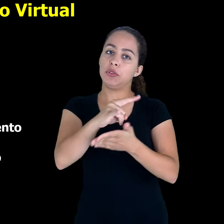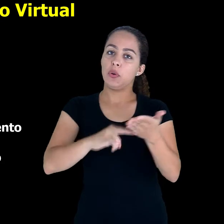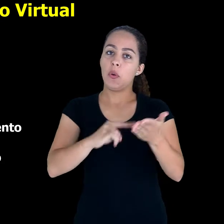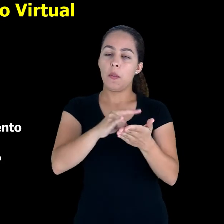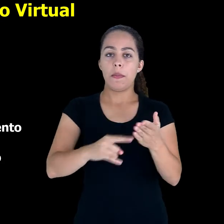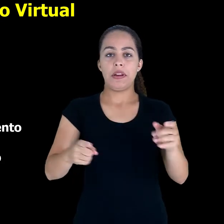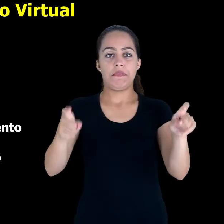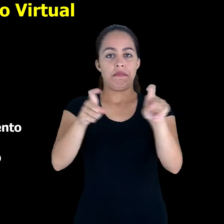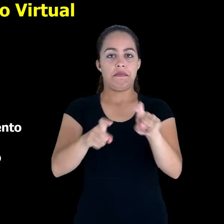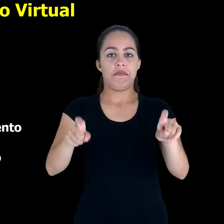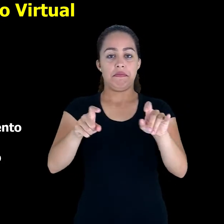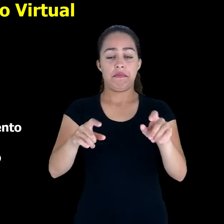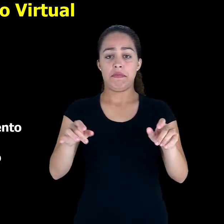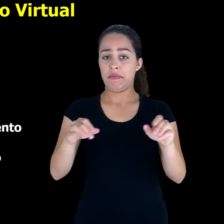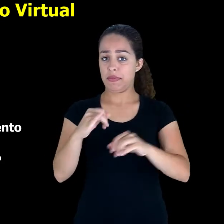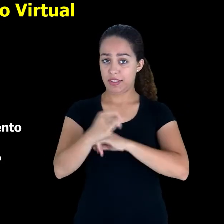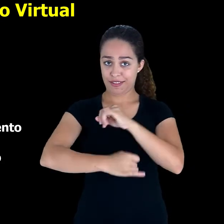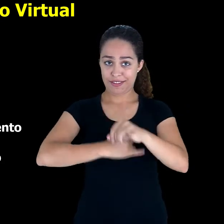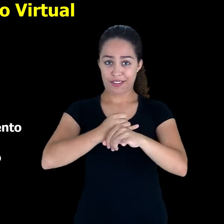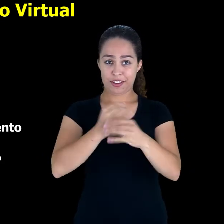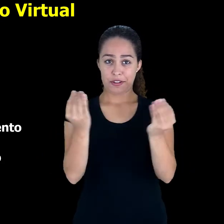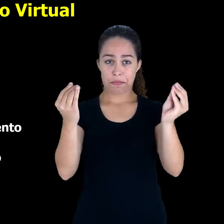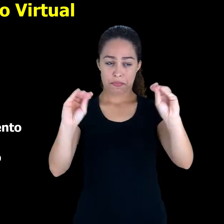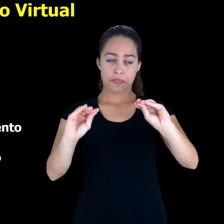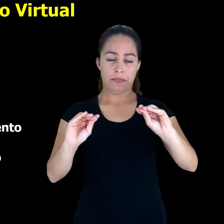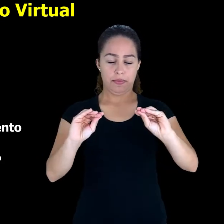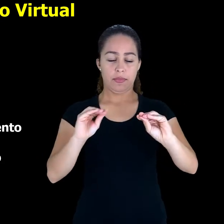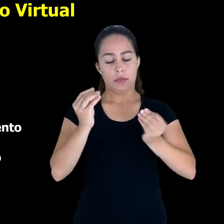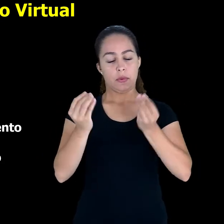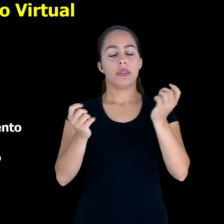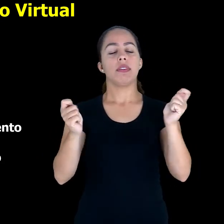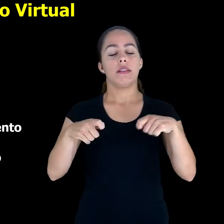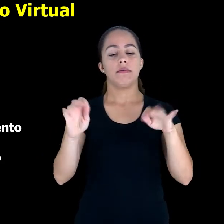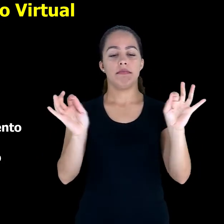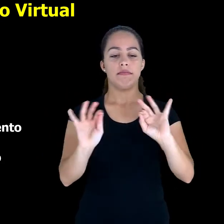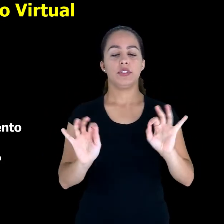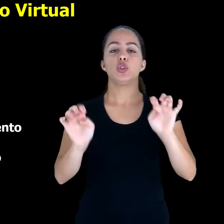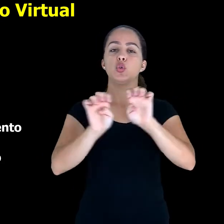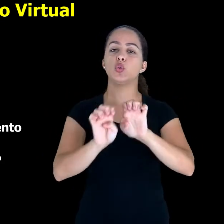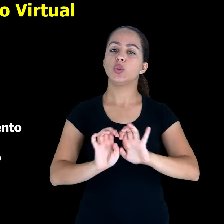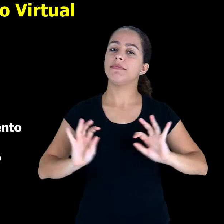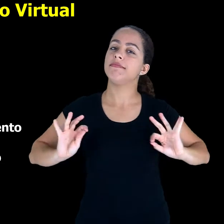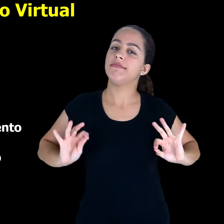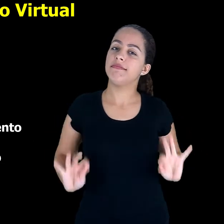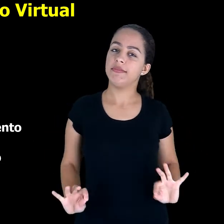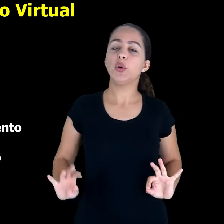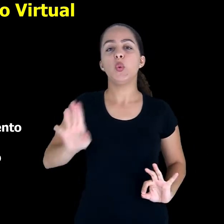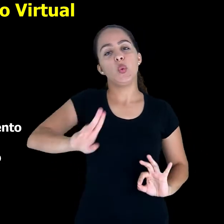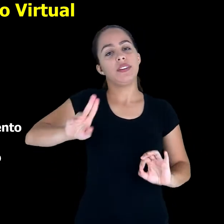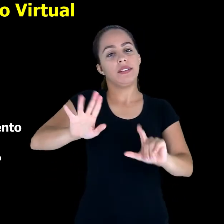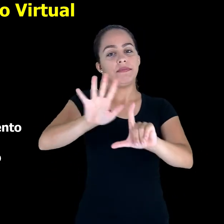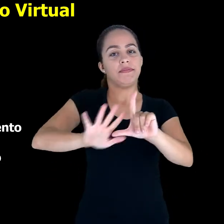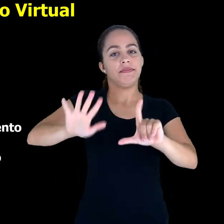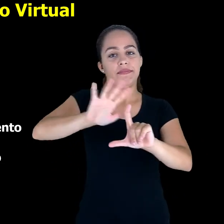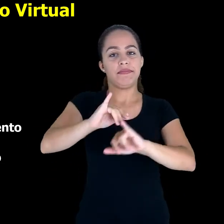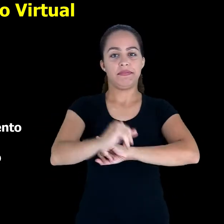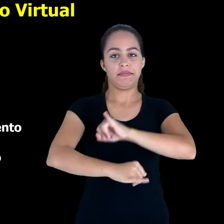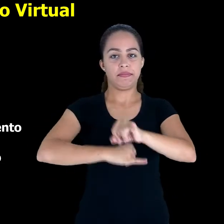série de usos para estruturação e planejamento com utilização do espaço virtual.